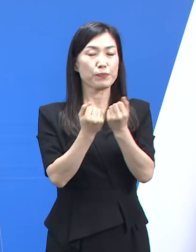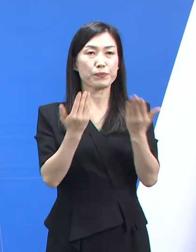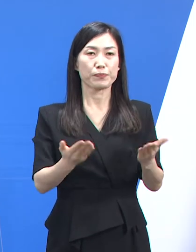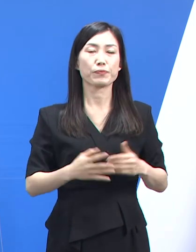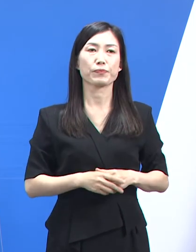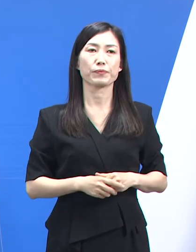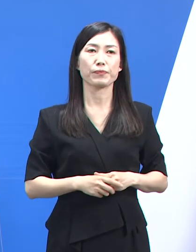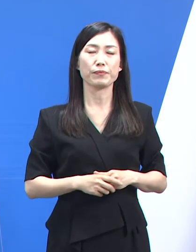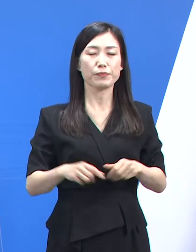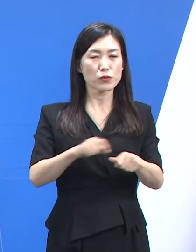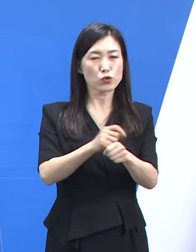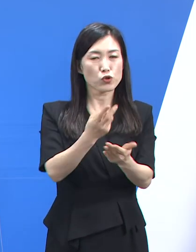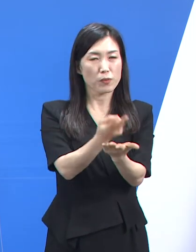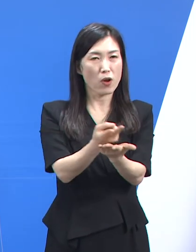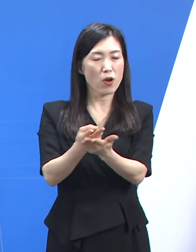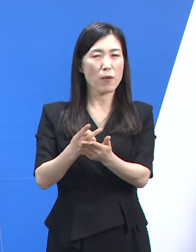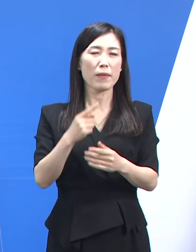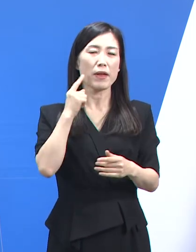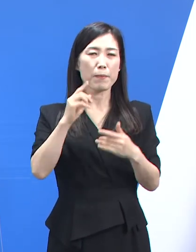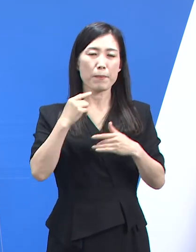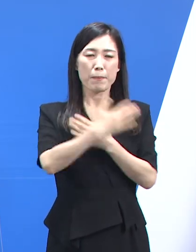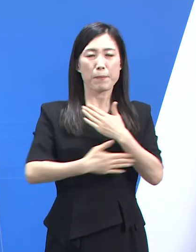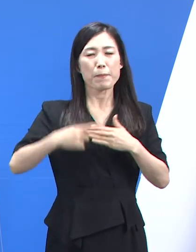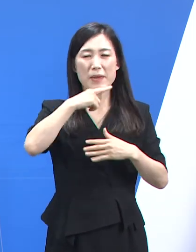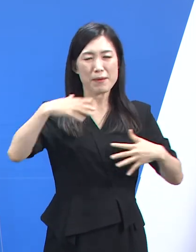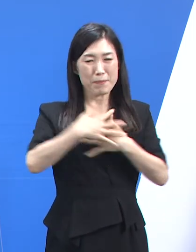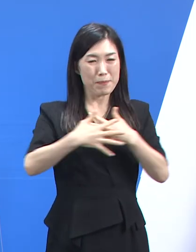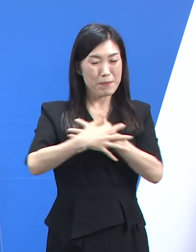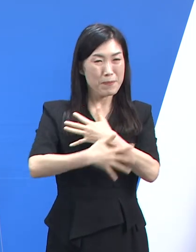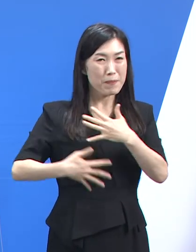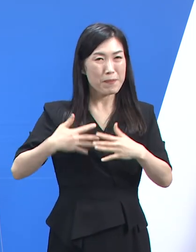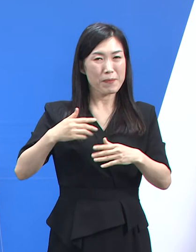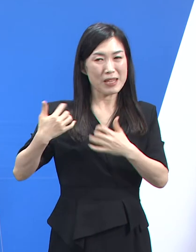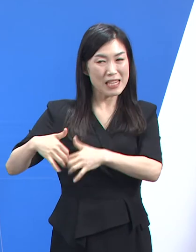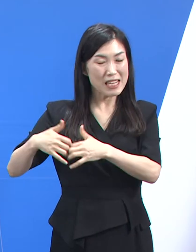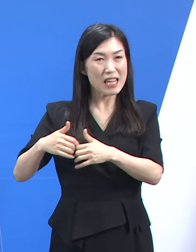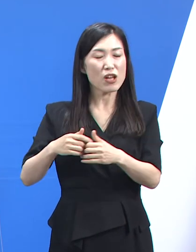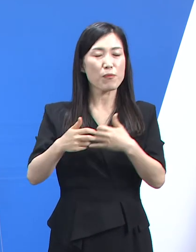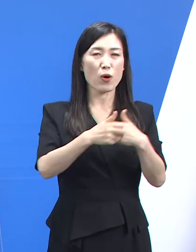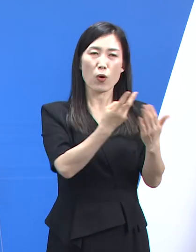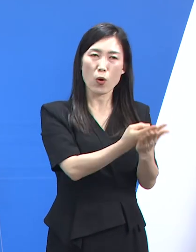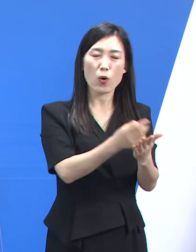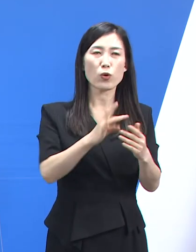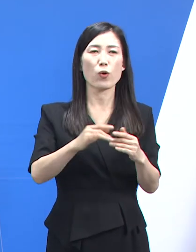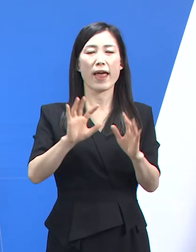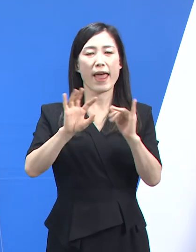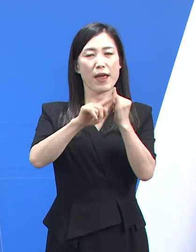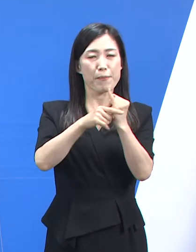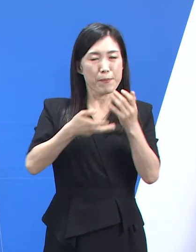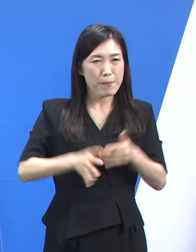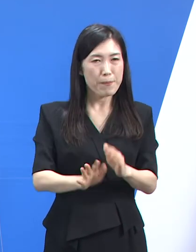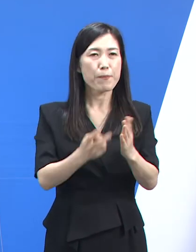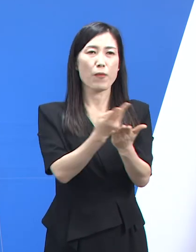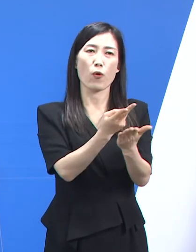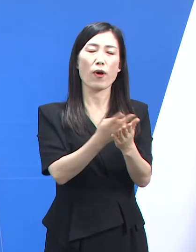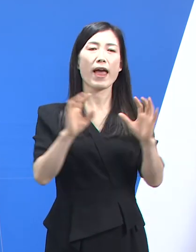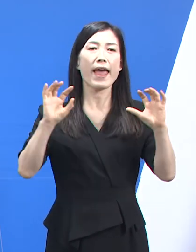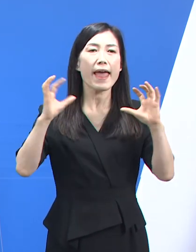코로나19 확진자 특수병상은 투석병상 166병상, 분만병상 49병상, 소아